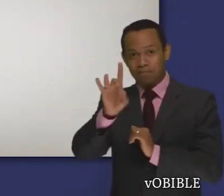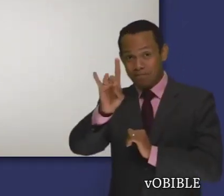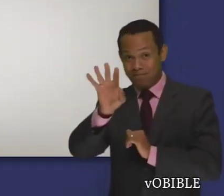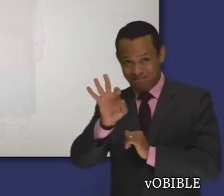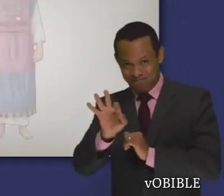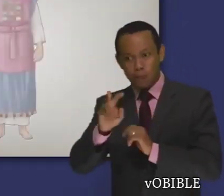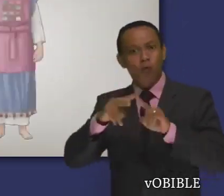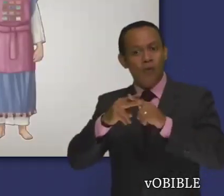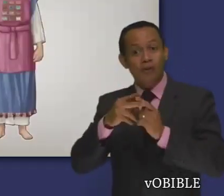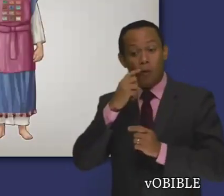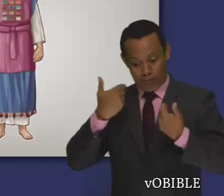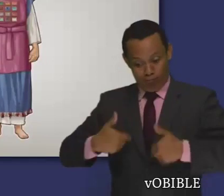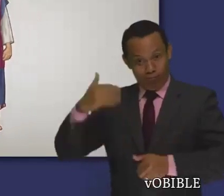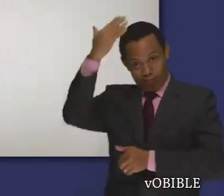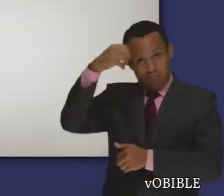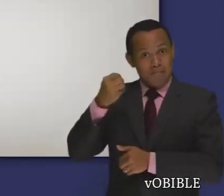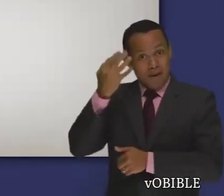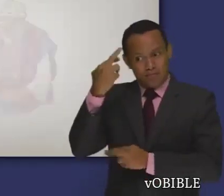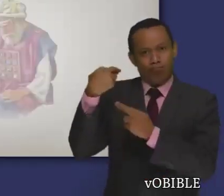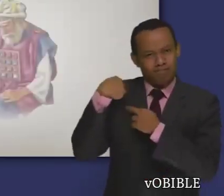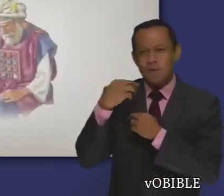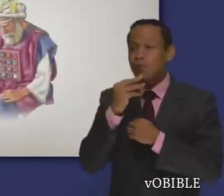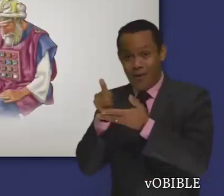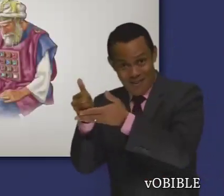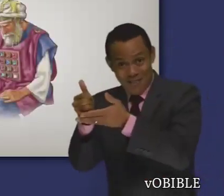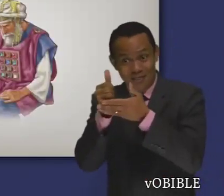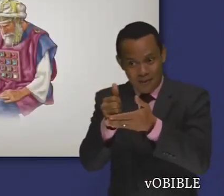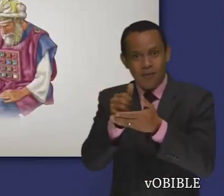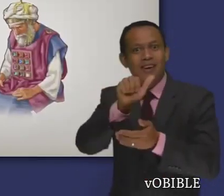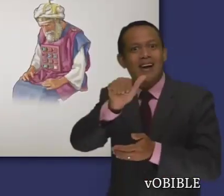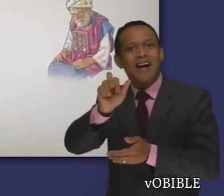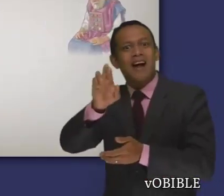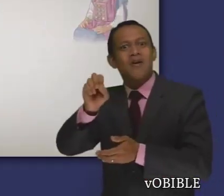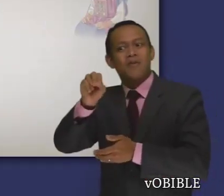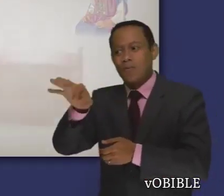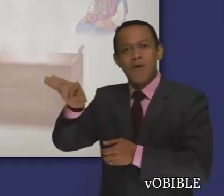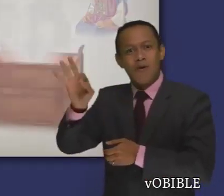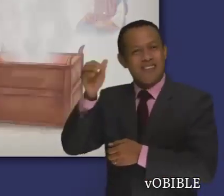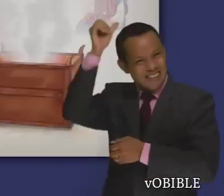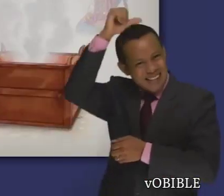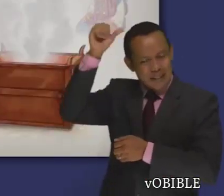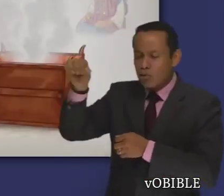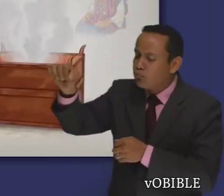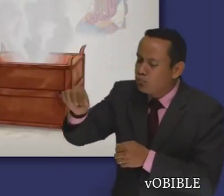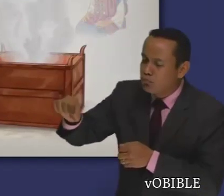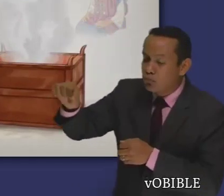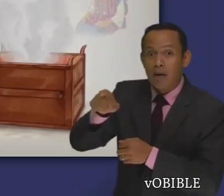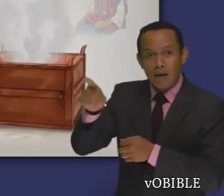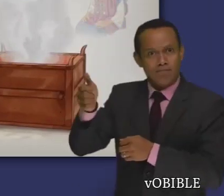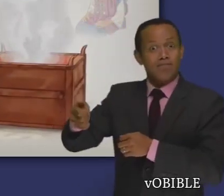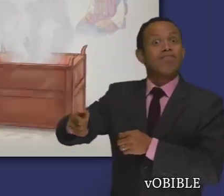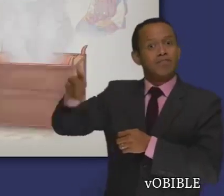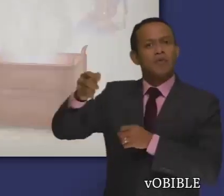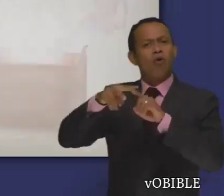9 hablan de la inauguración del sacerdocio, del nombramiento de Aarón como sumo sacerdote y de las primeras ofrendas que